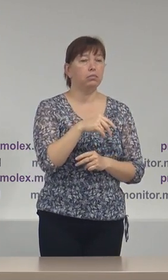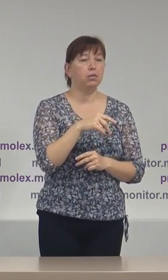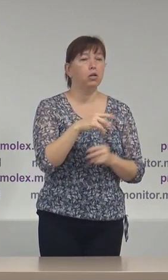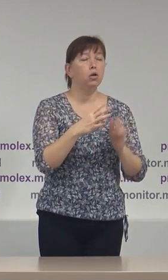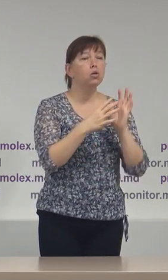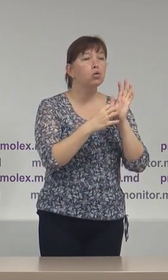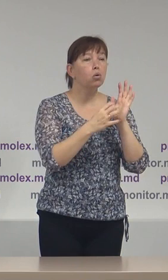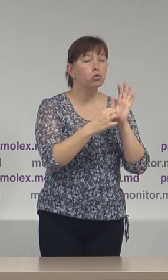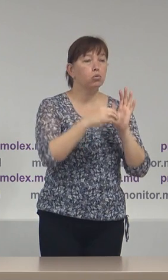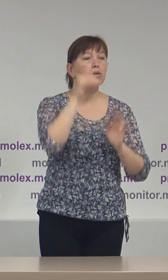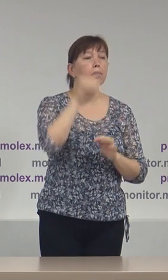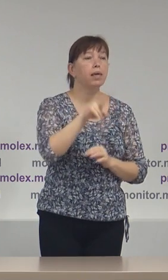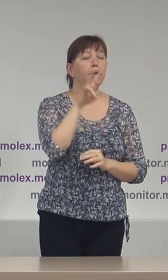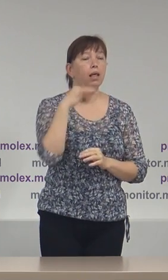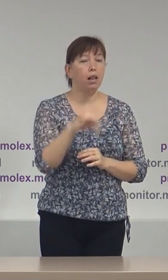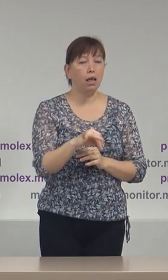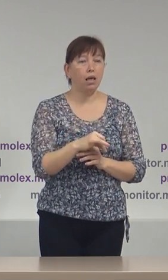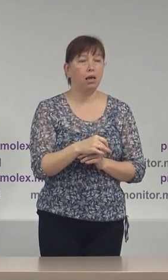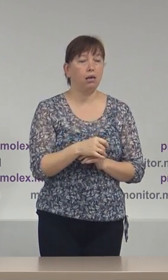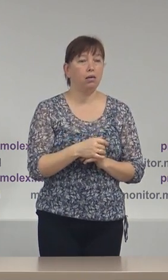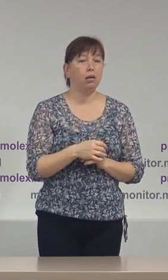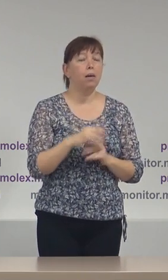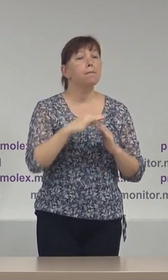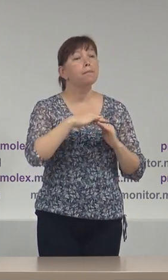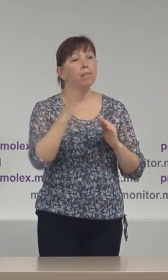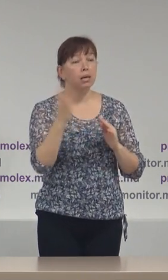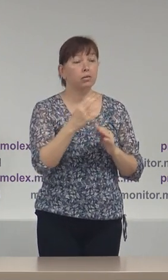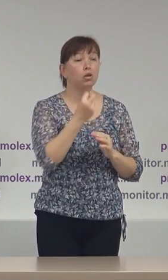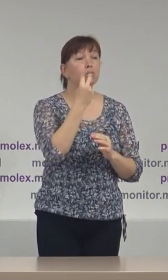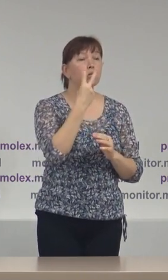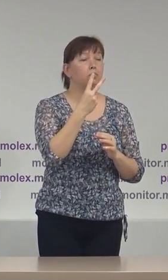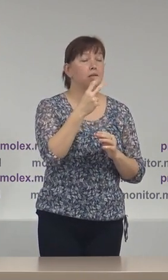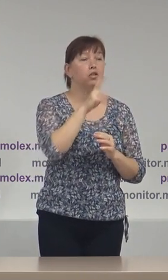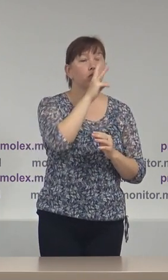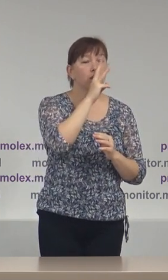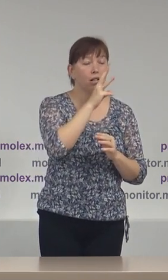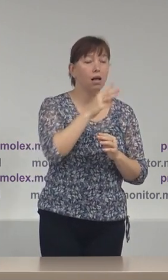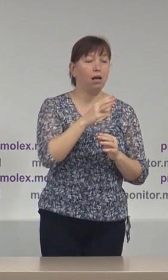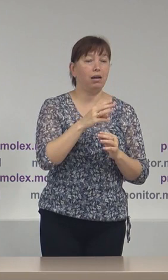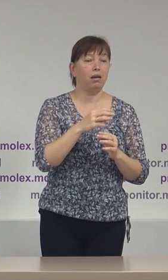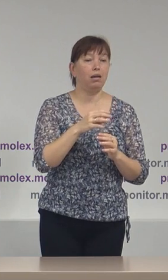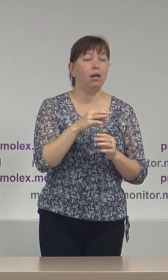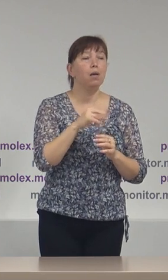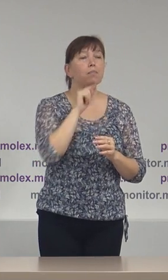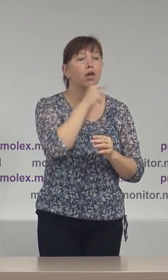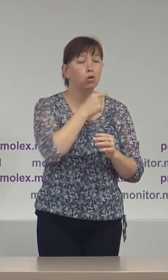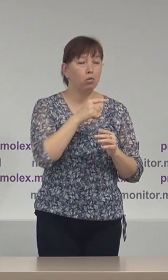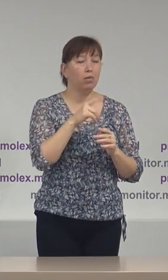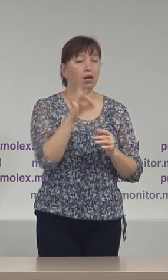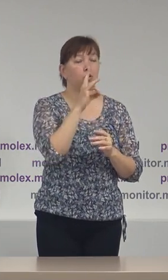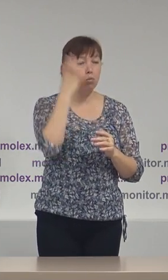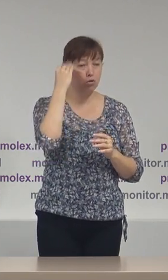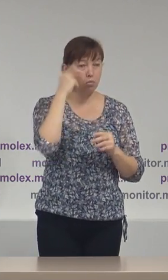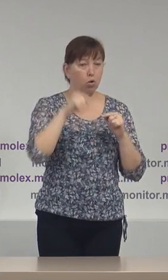900.000 de lei adică peste cele 12 salarii medii pe economie care sunt cumva